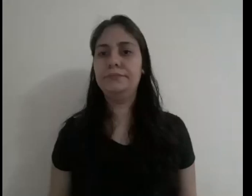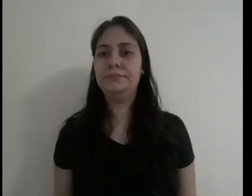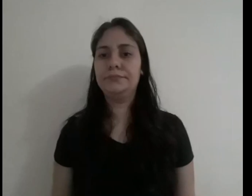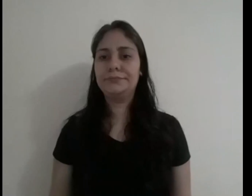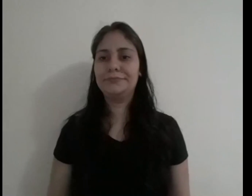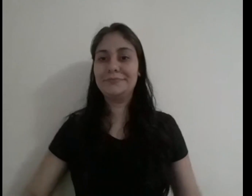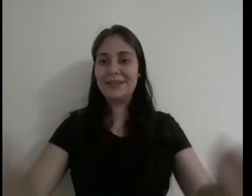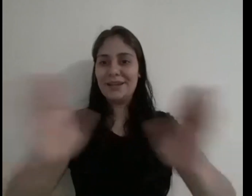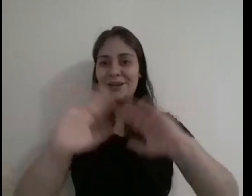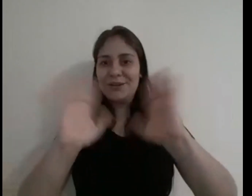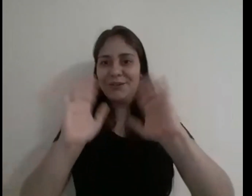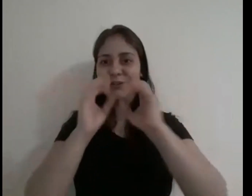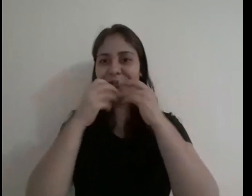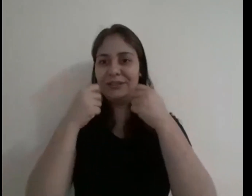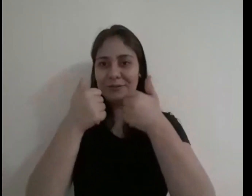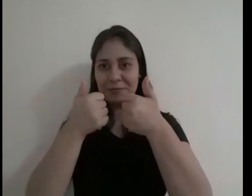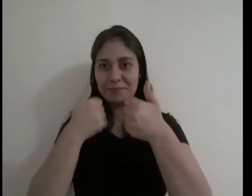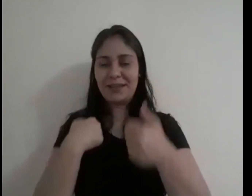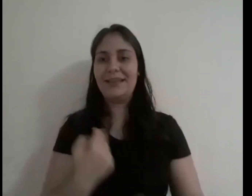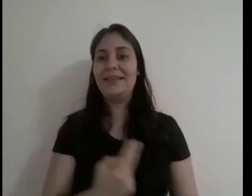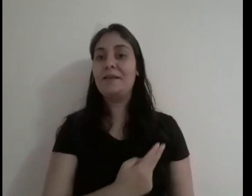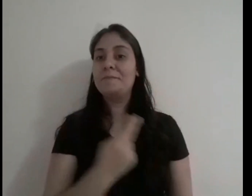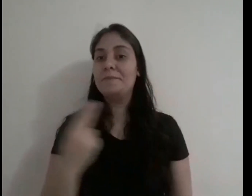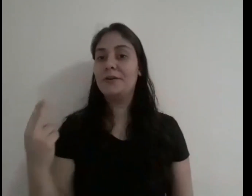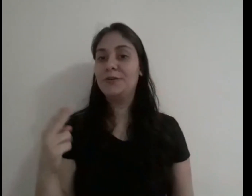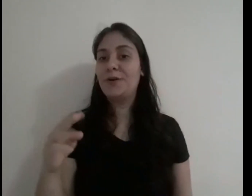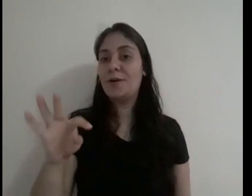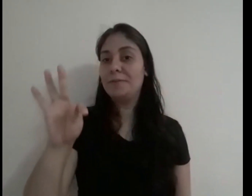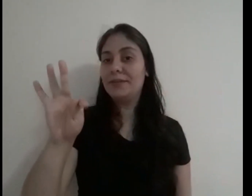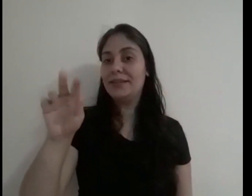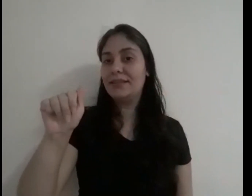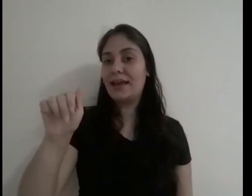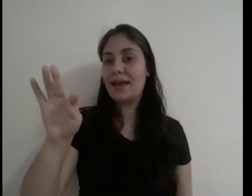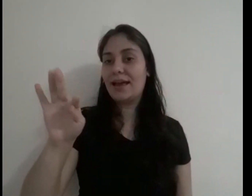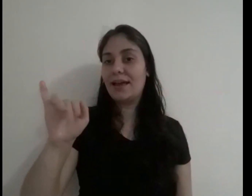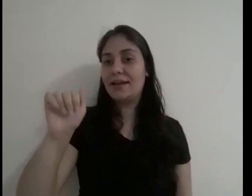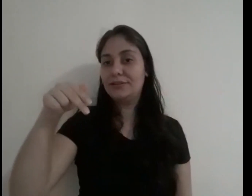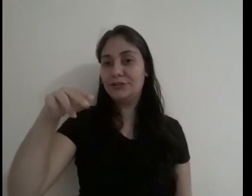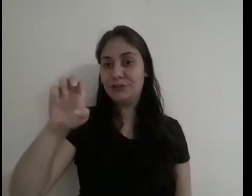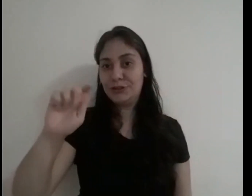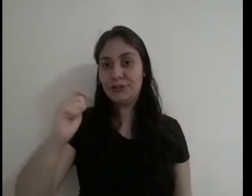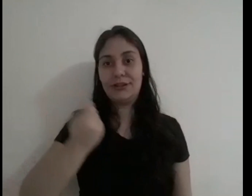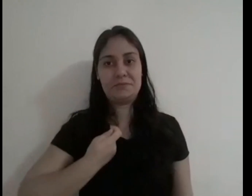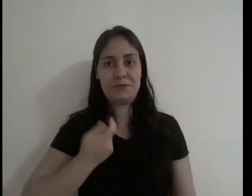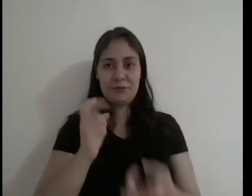Olá, tudo bem? Eu me chamo Tatiane, o meu sinal é este.